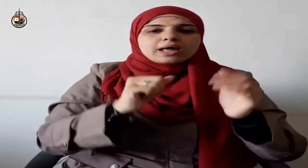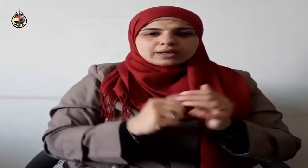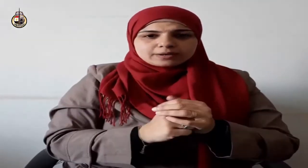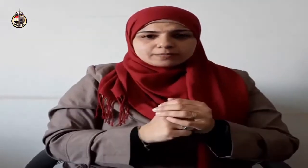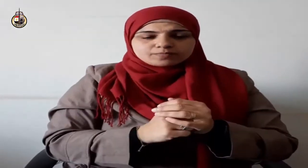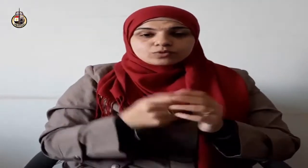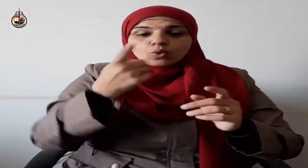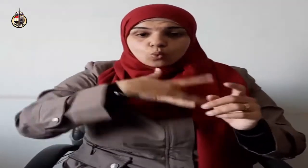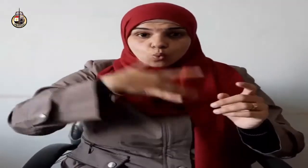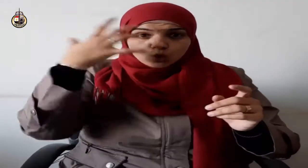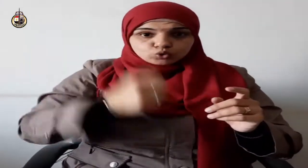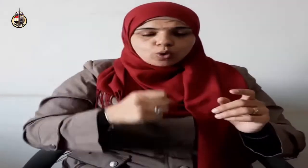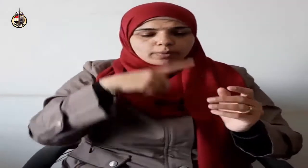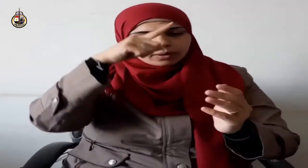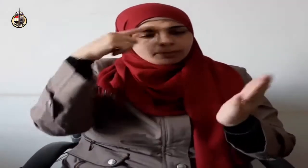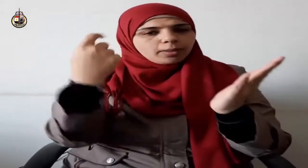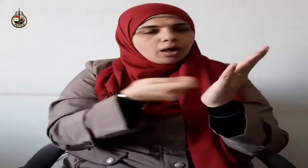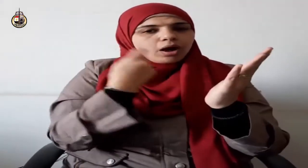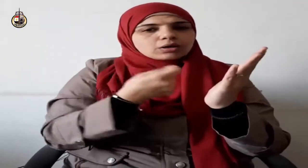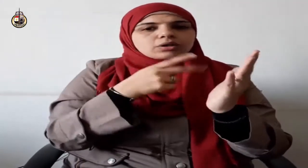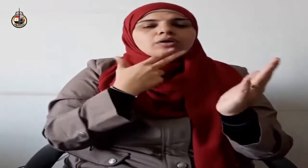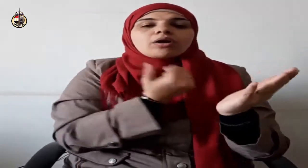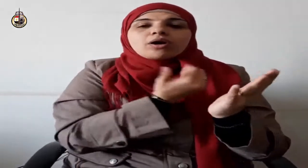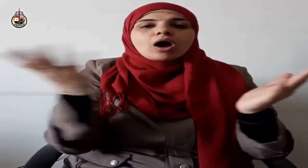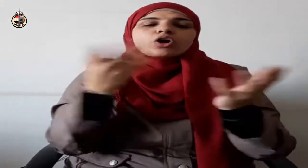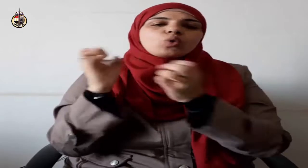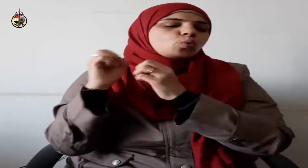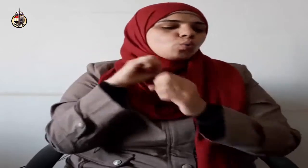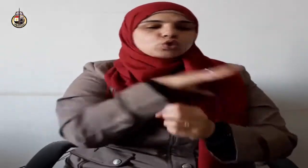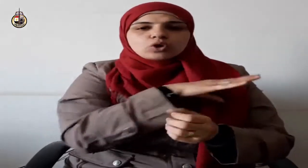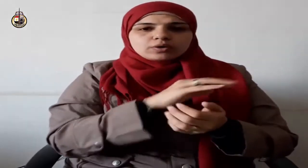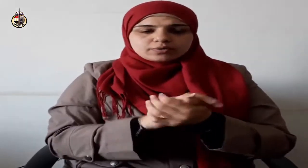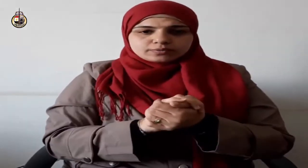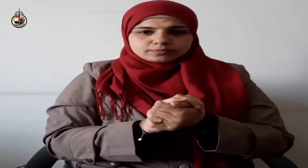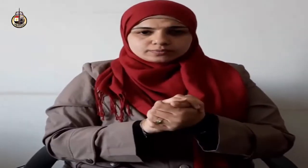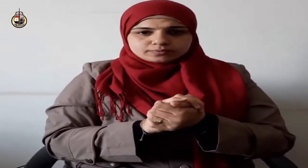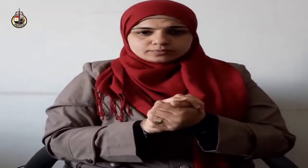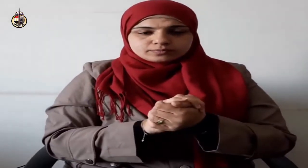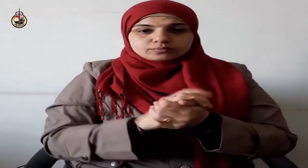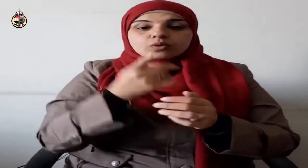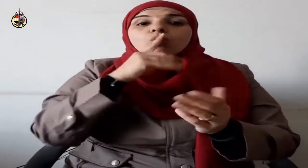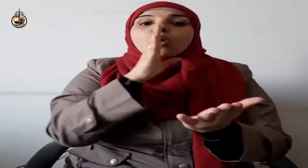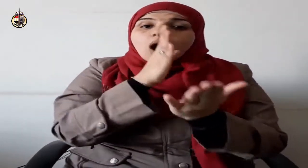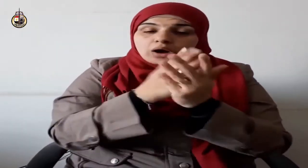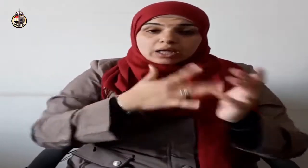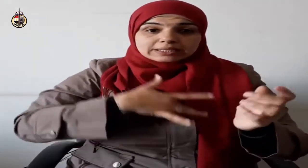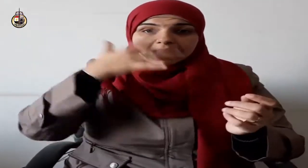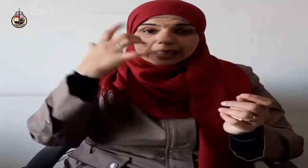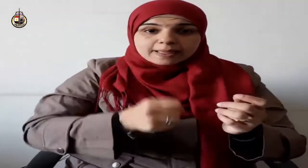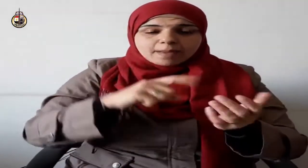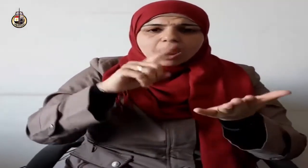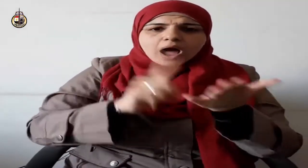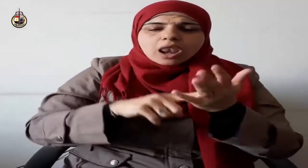لذلك ومن أهم هذه الأبواب تحقيق الإيمان بالله عز وجل